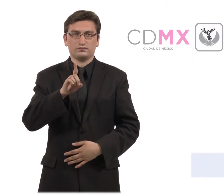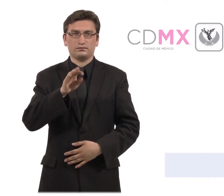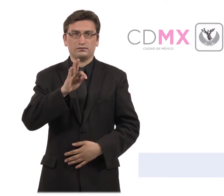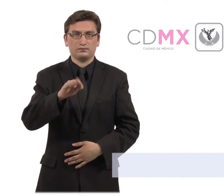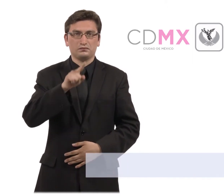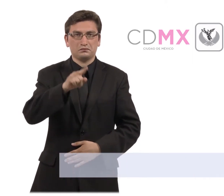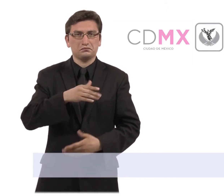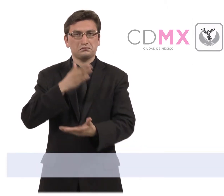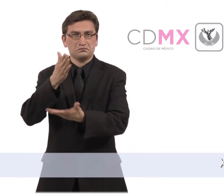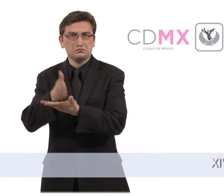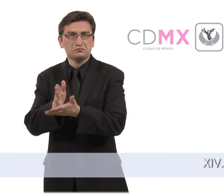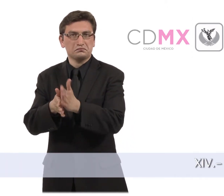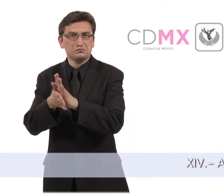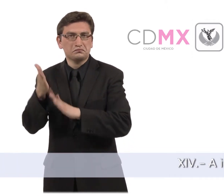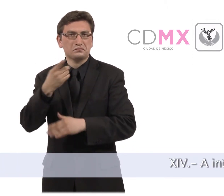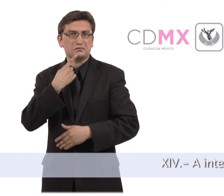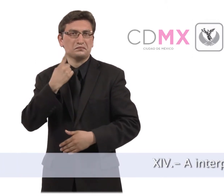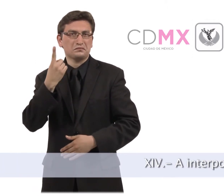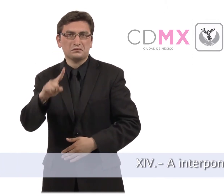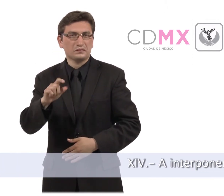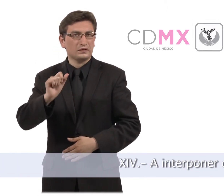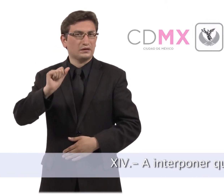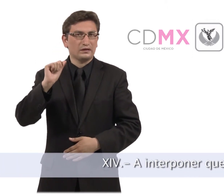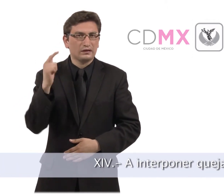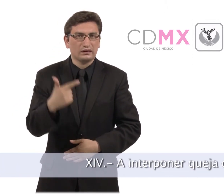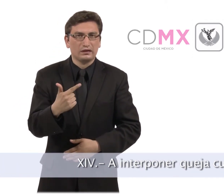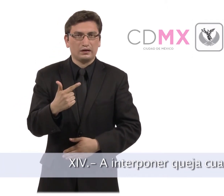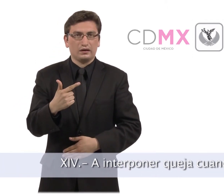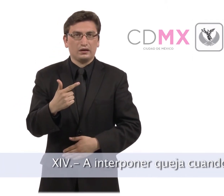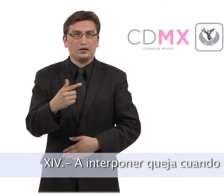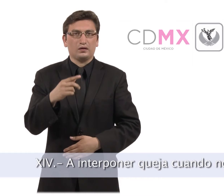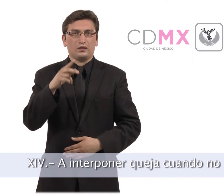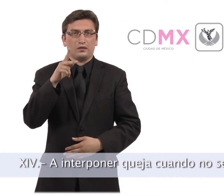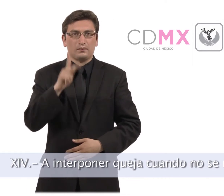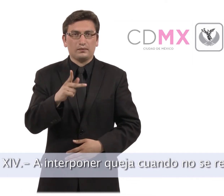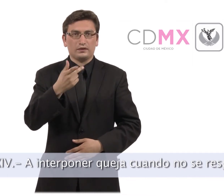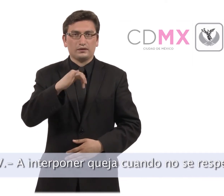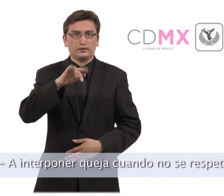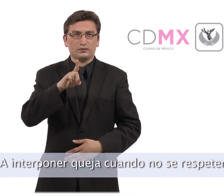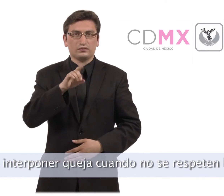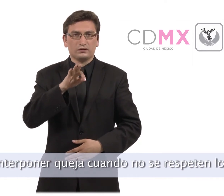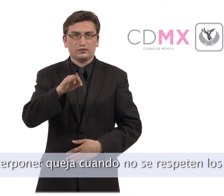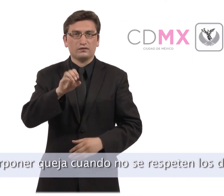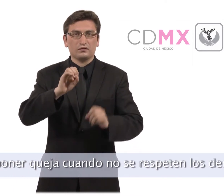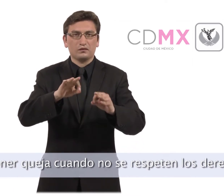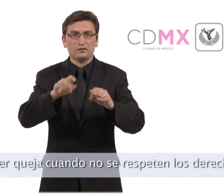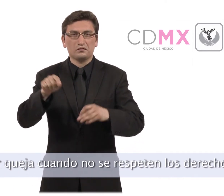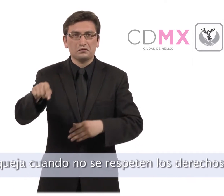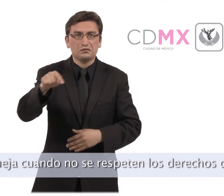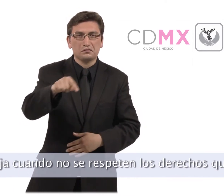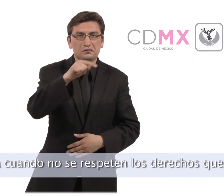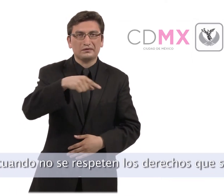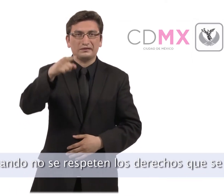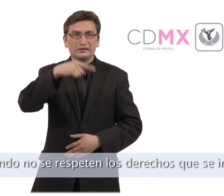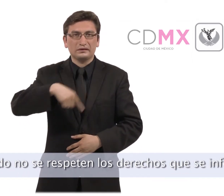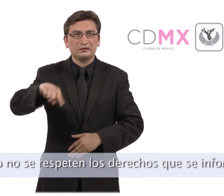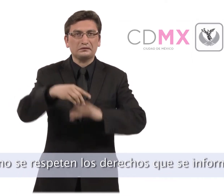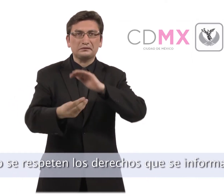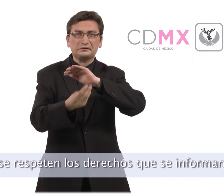Décimo cuarto, a interponer queja cuando no se respeten los derechos que se le informan en esta carta o cuando